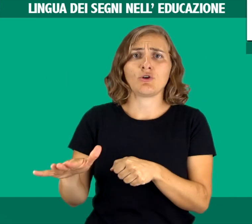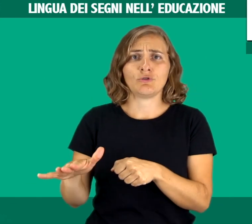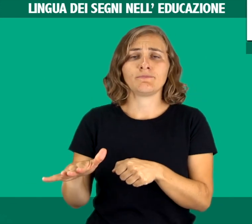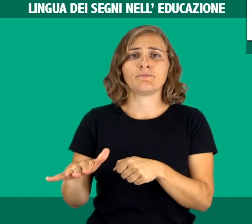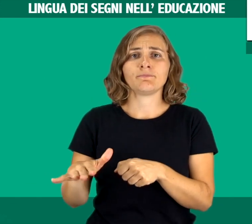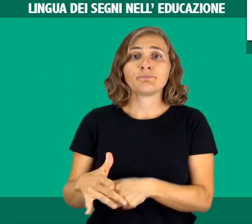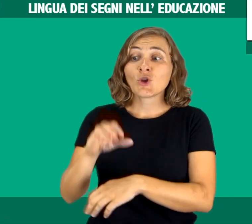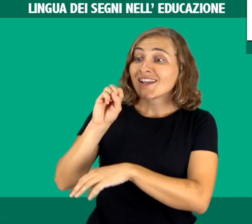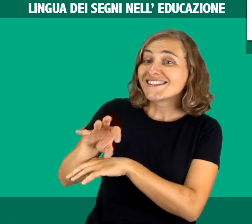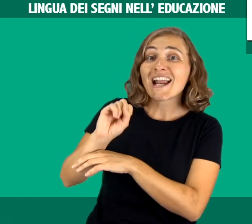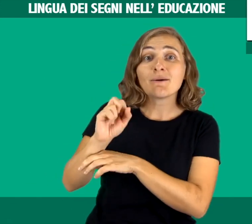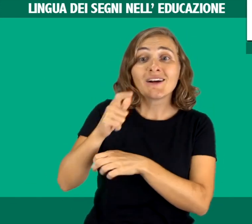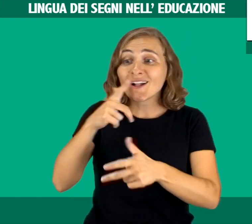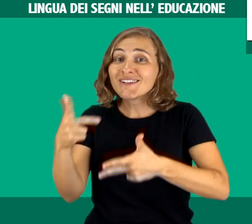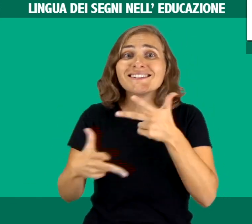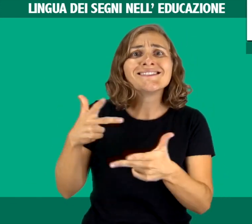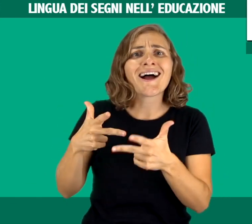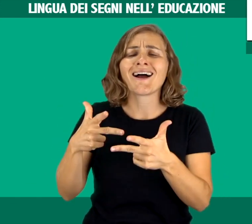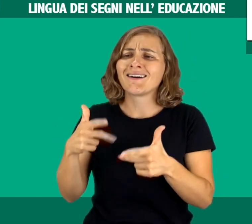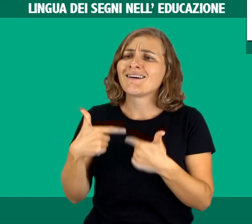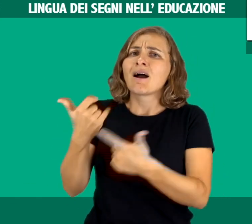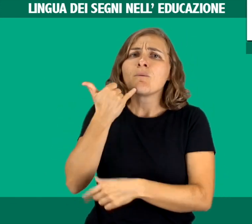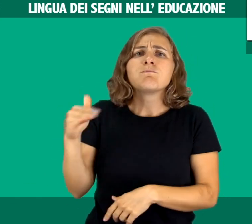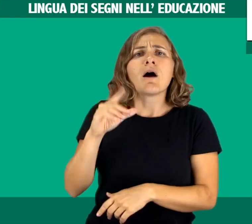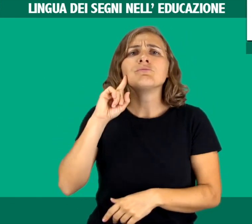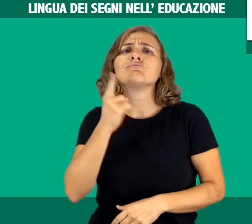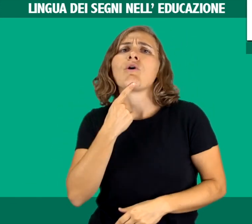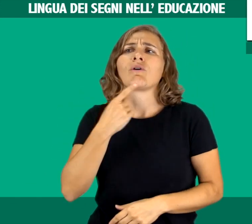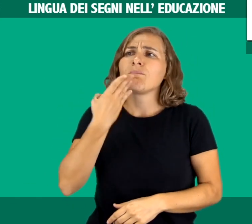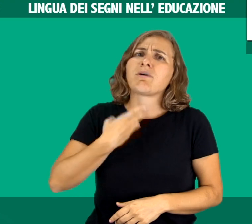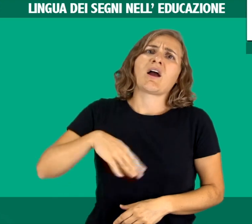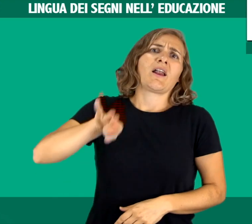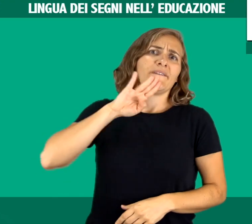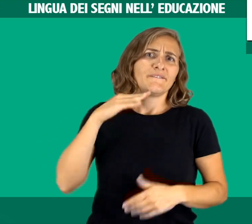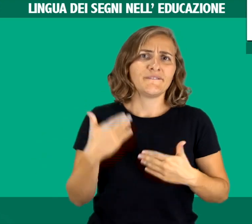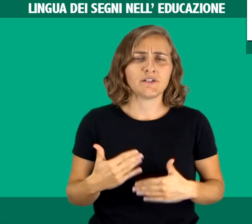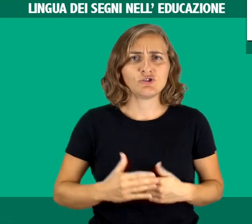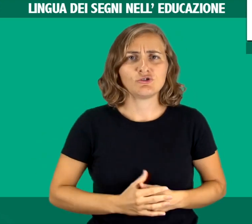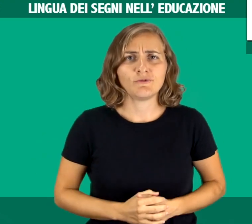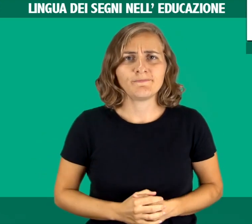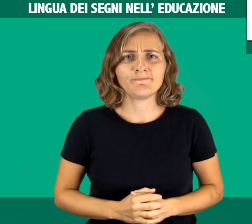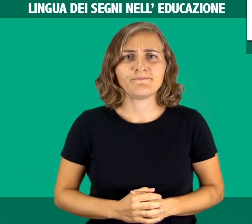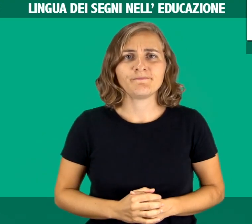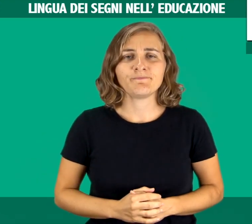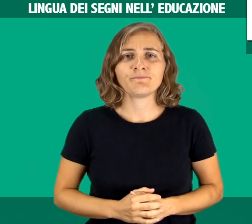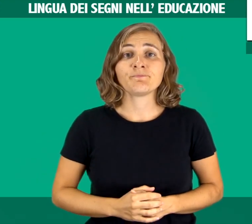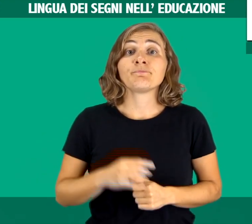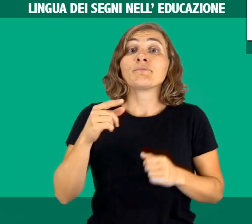sorde il pieno accesso agli ambienti di apprendimento e di vita. In particolare, l'insegnamento in lingua dei segni